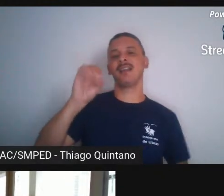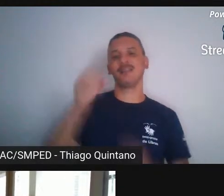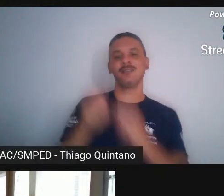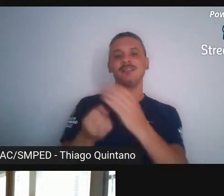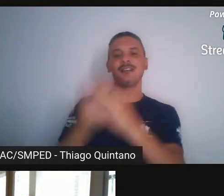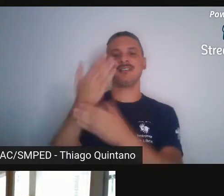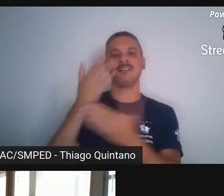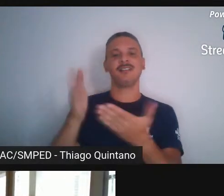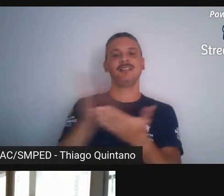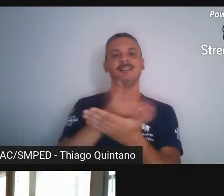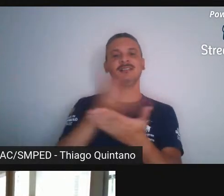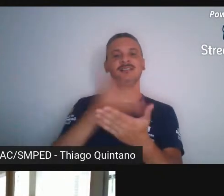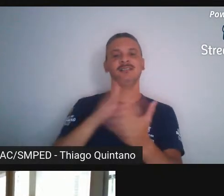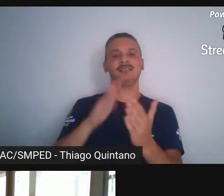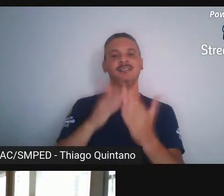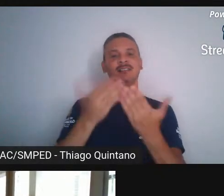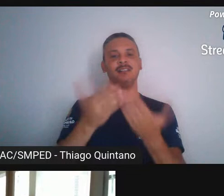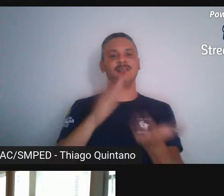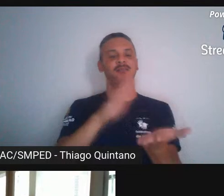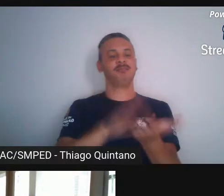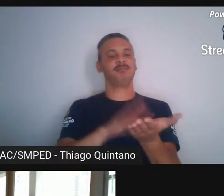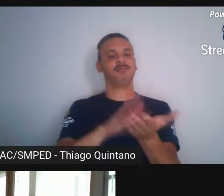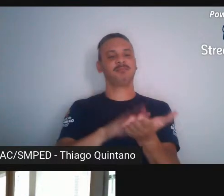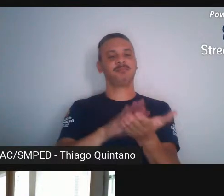fazer o livro. Parabéns, Caio.